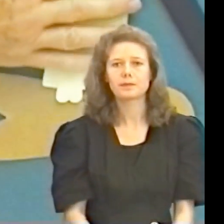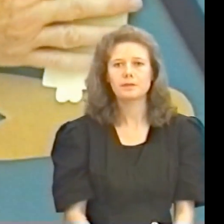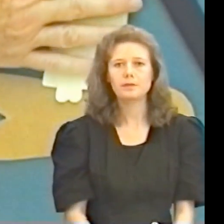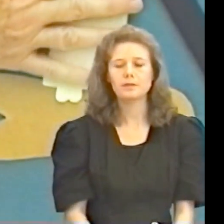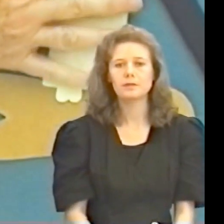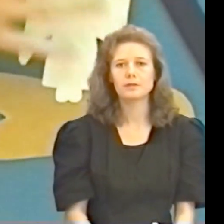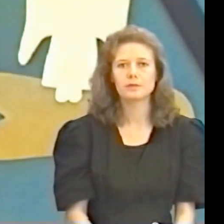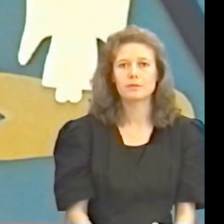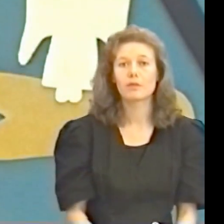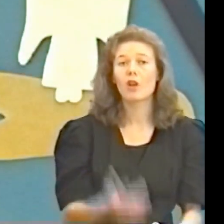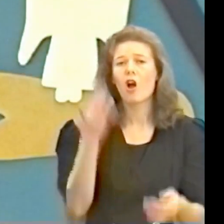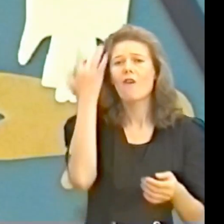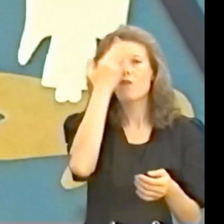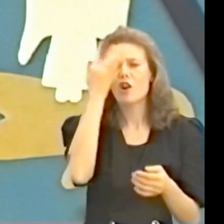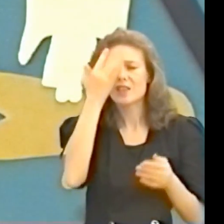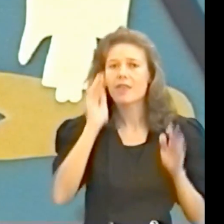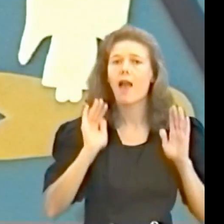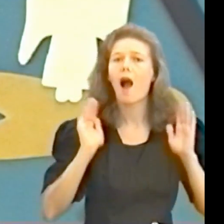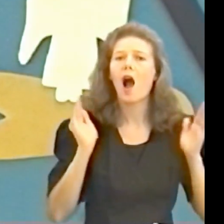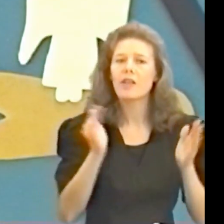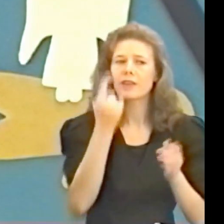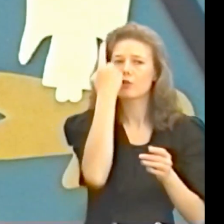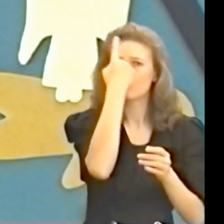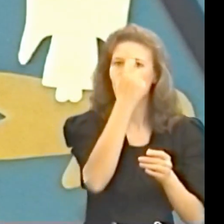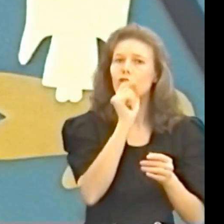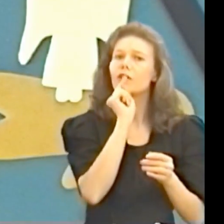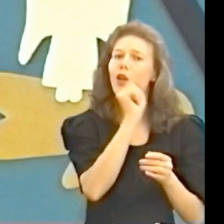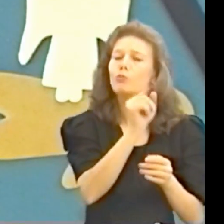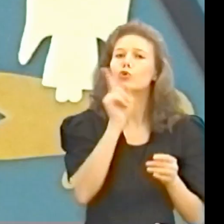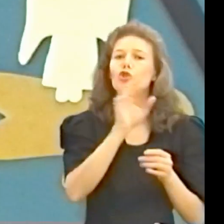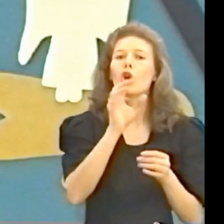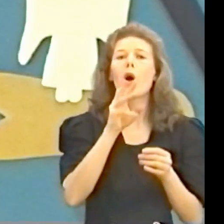во сне ангел сообщил ему что мария беременна